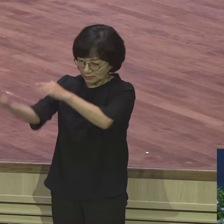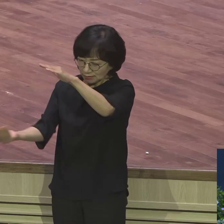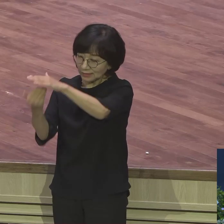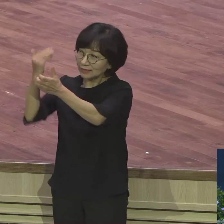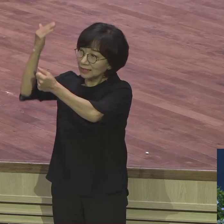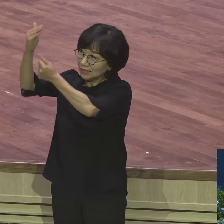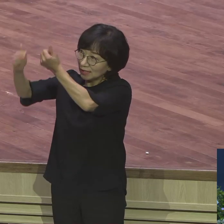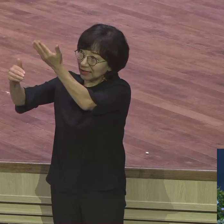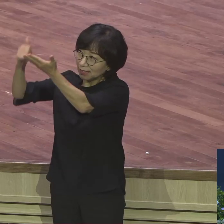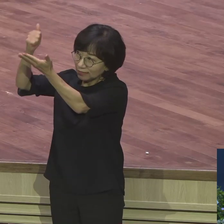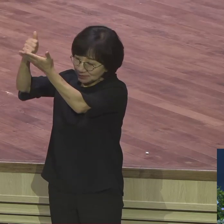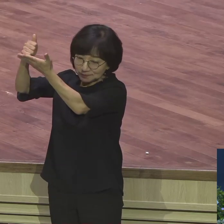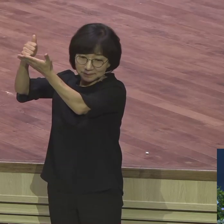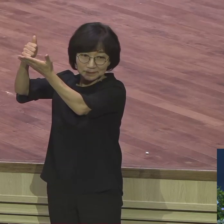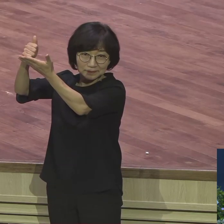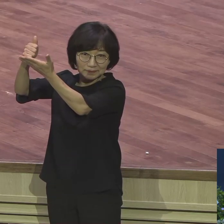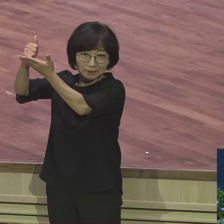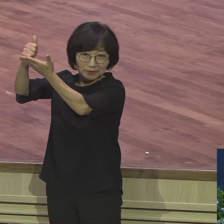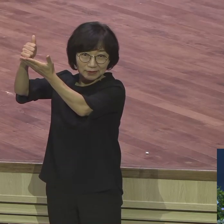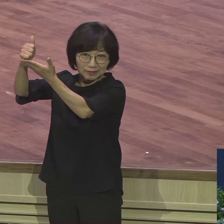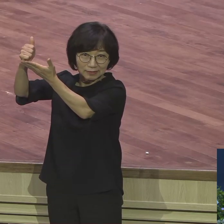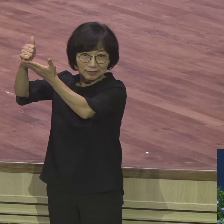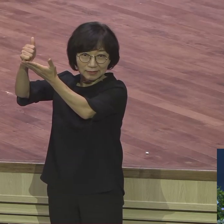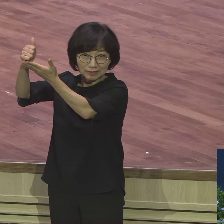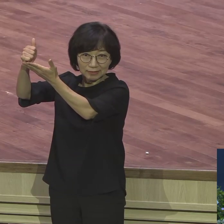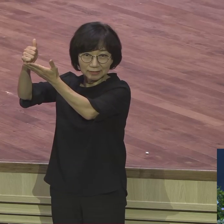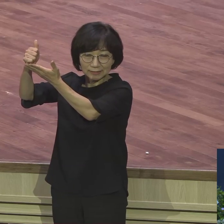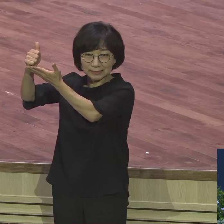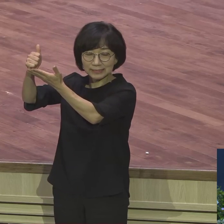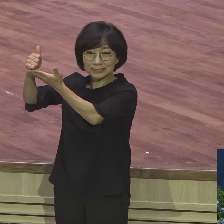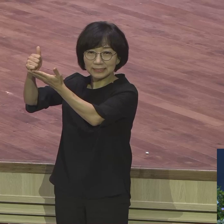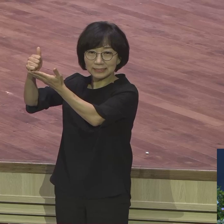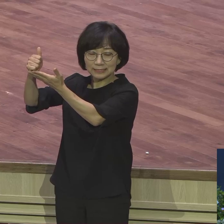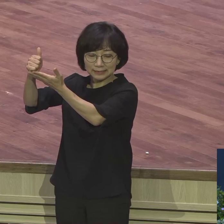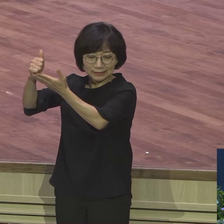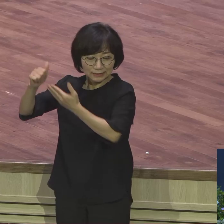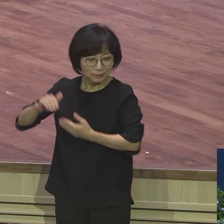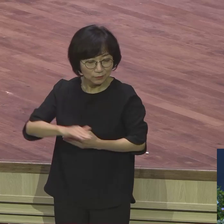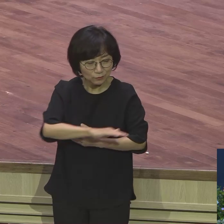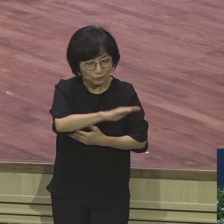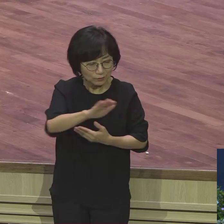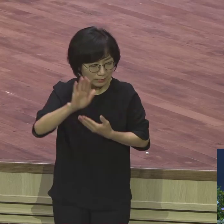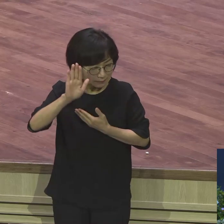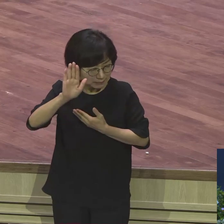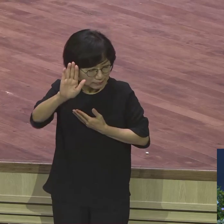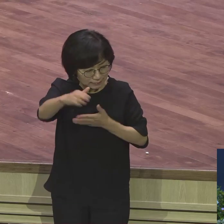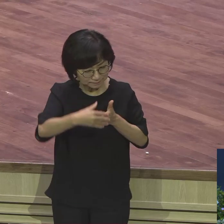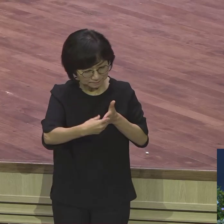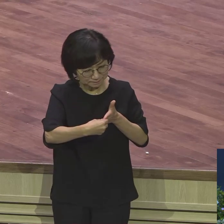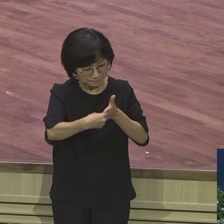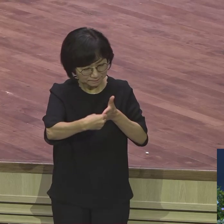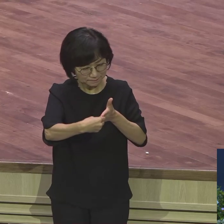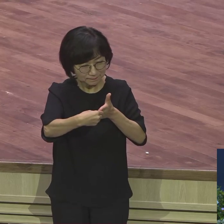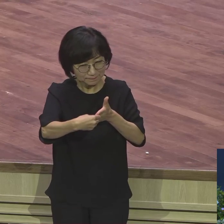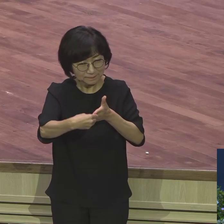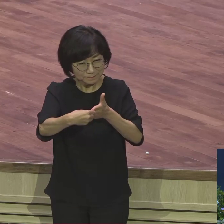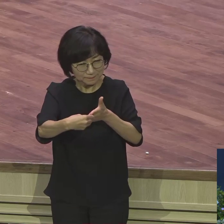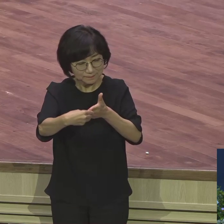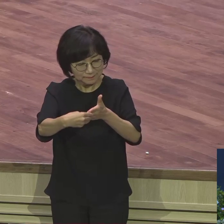우리가 이 앞길을 열어나가시는 데 있어서 모든 것을 우리의 삶을